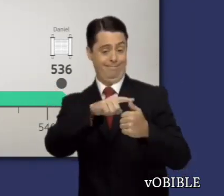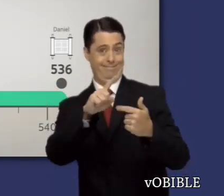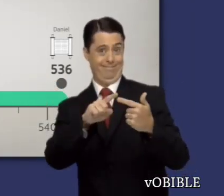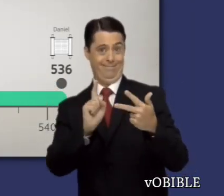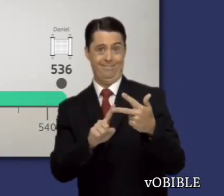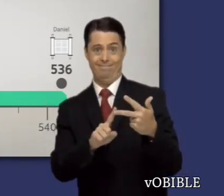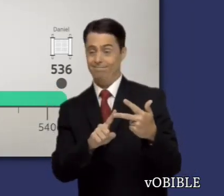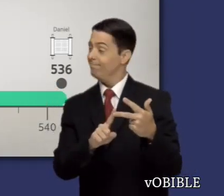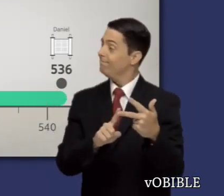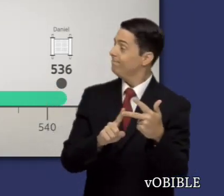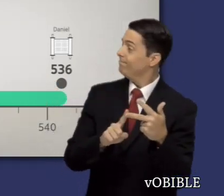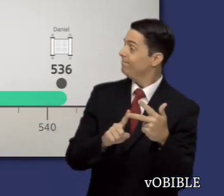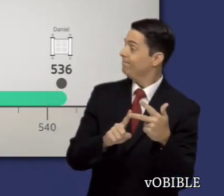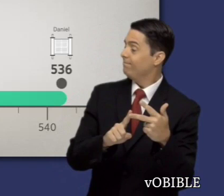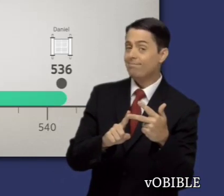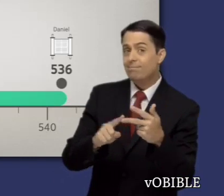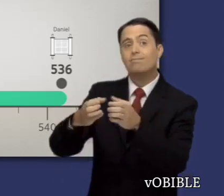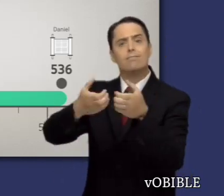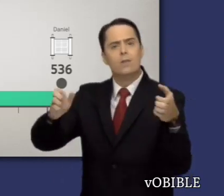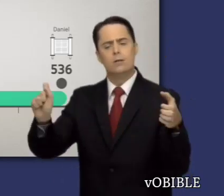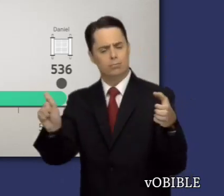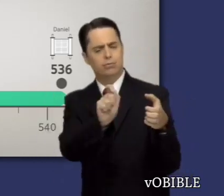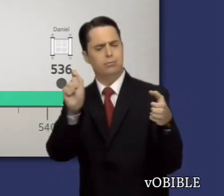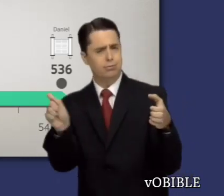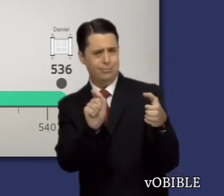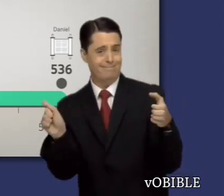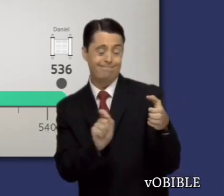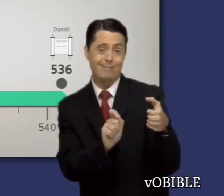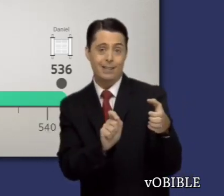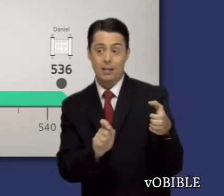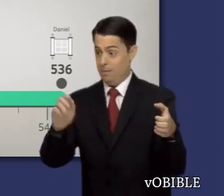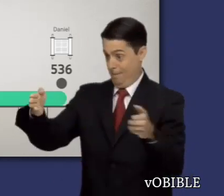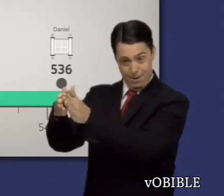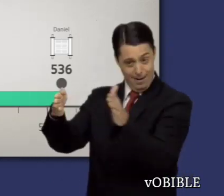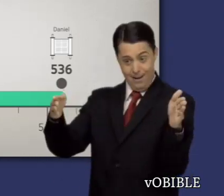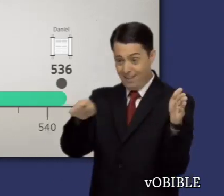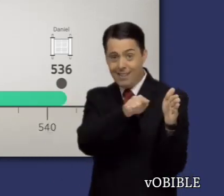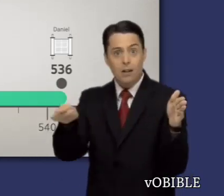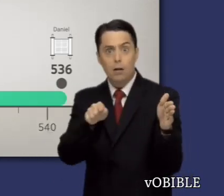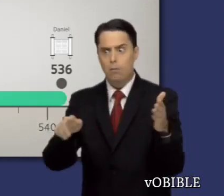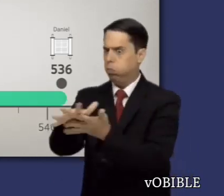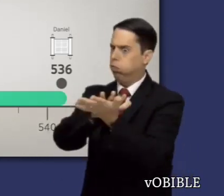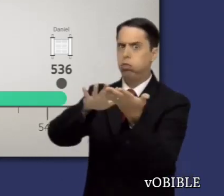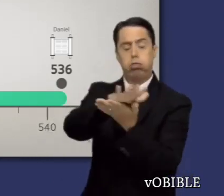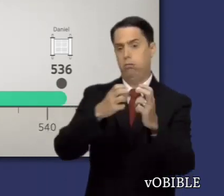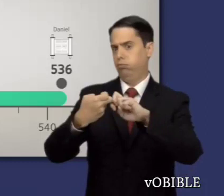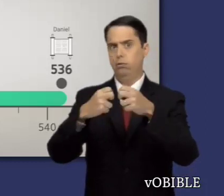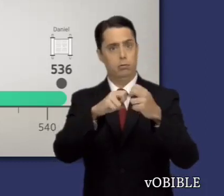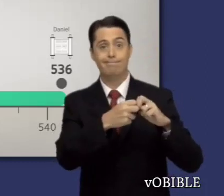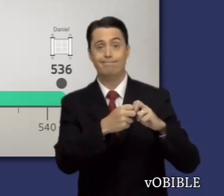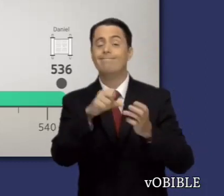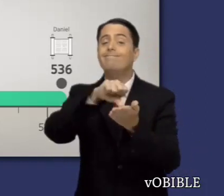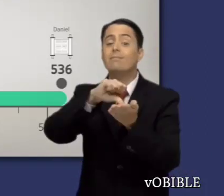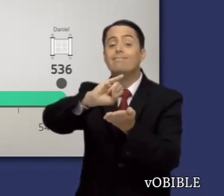Abdias, Ezequiel y Jeremías fueron contemporáneos de Daniel. Vivieron en una época turbulenta